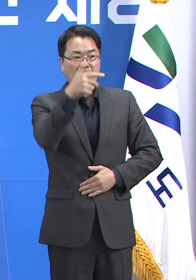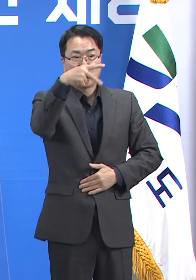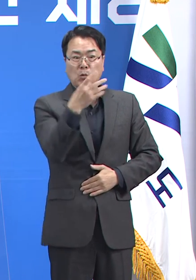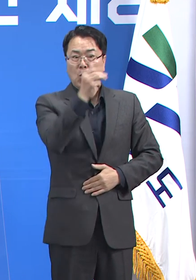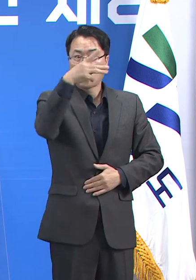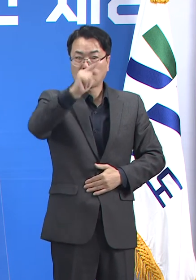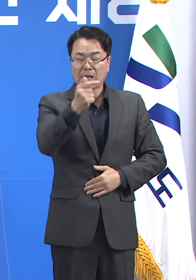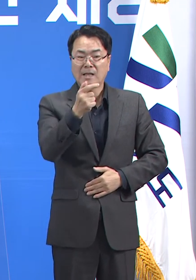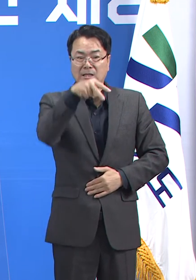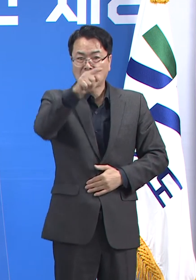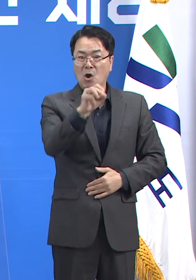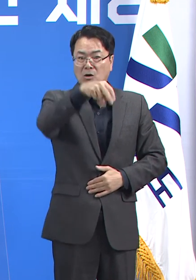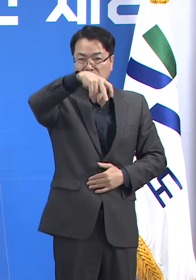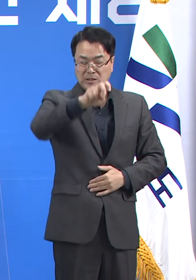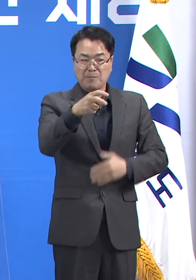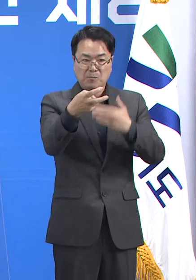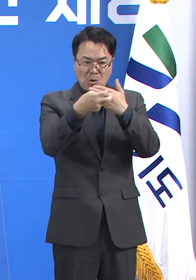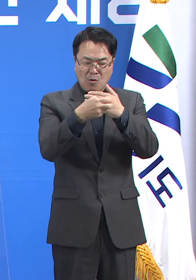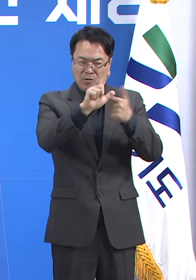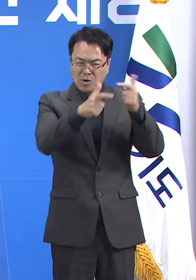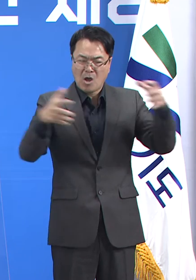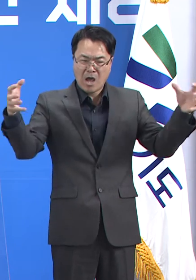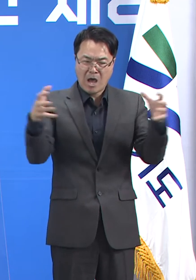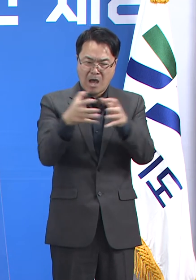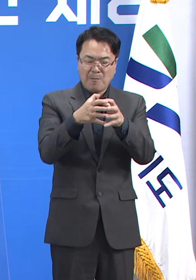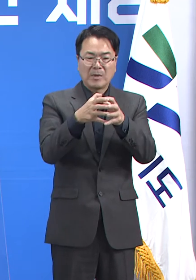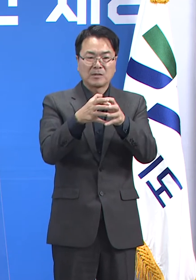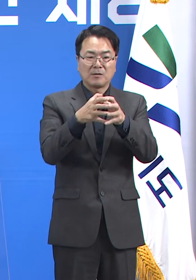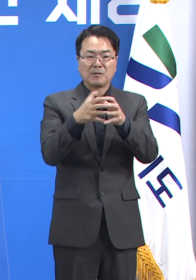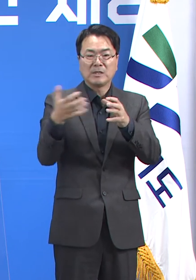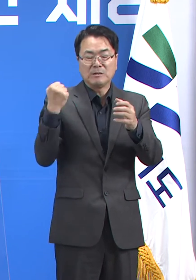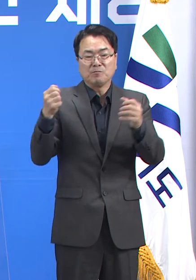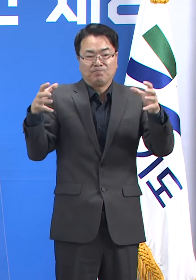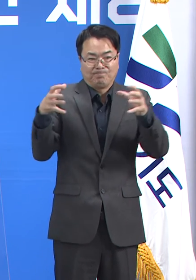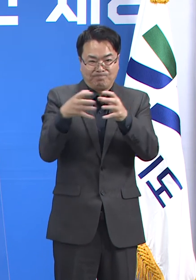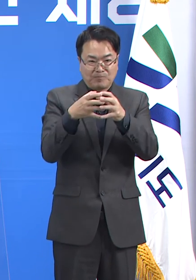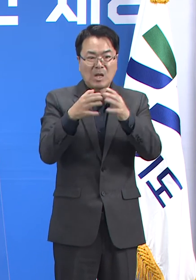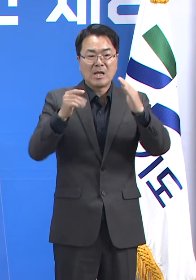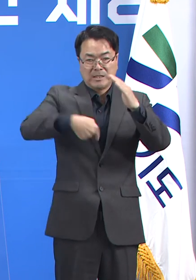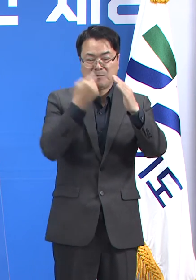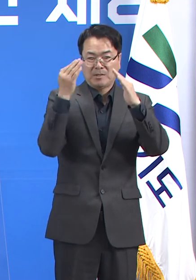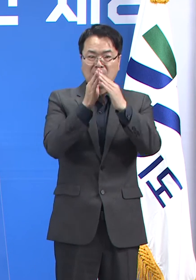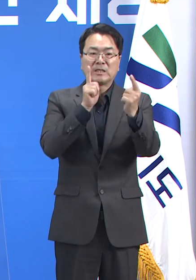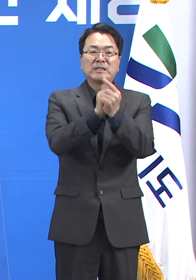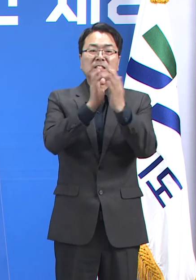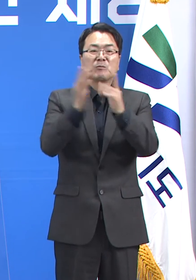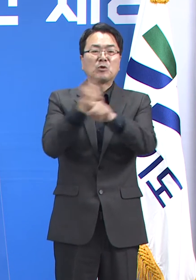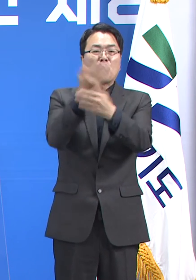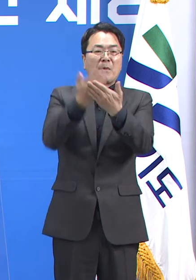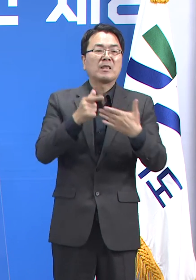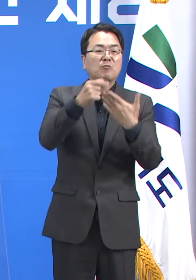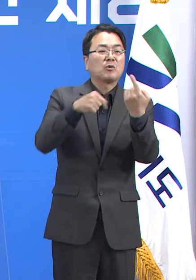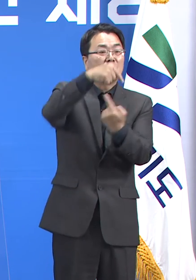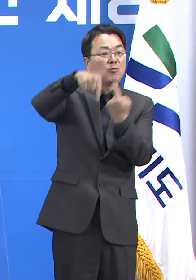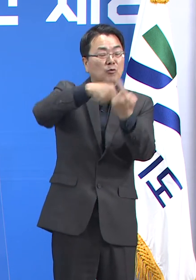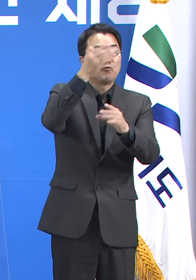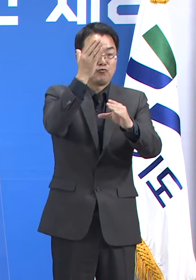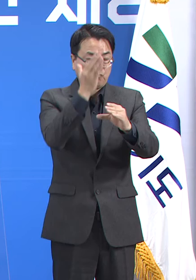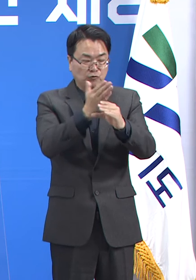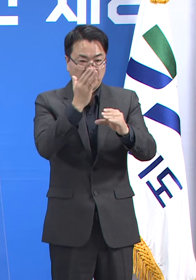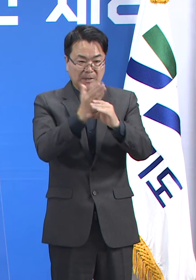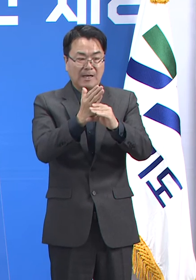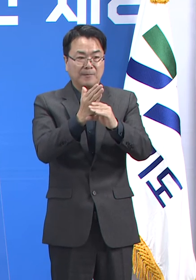명지병원 등 총 29개 의료기관과 협력하여 재택치료 프로그램을 운영하고 있습니다. 나머지 4개에서도